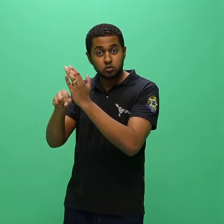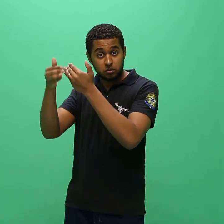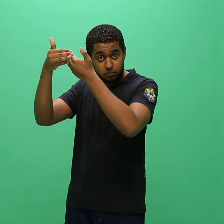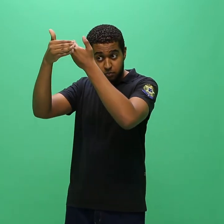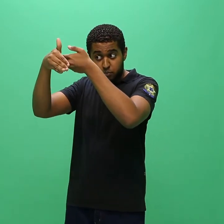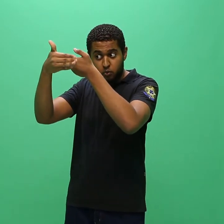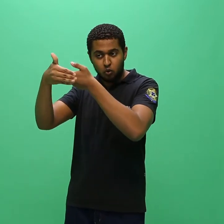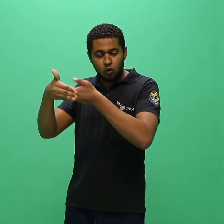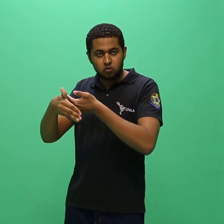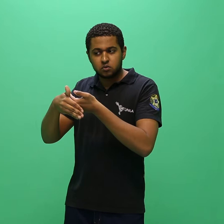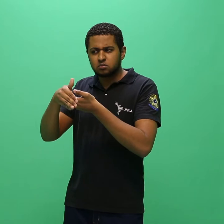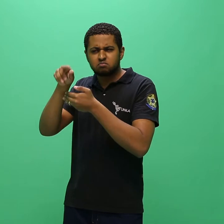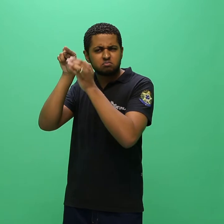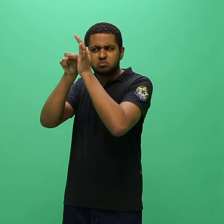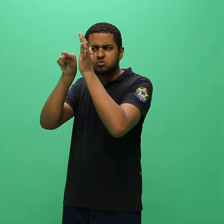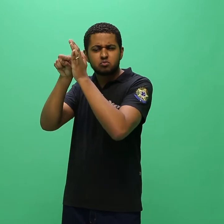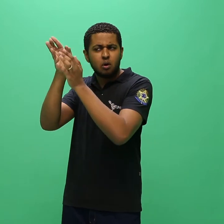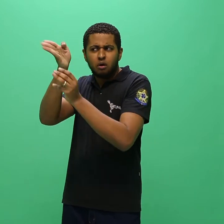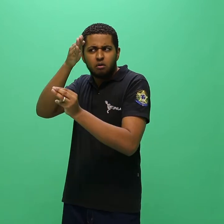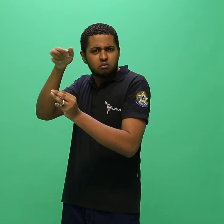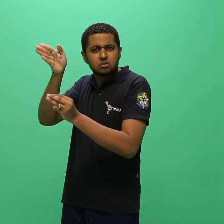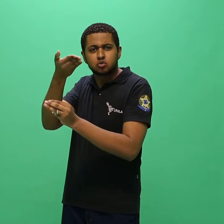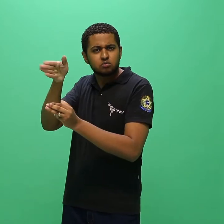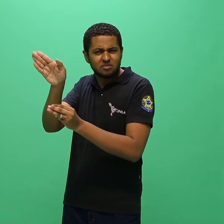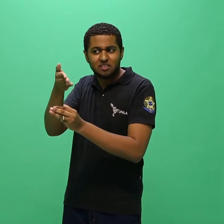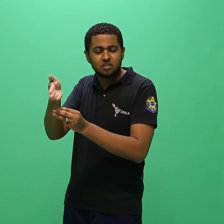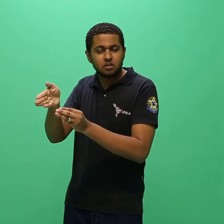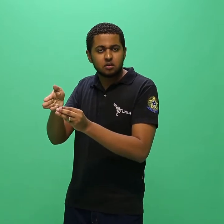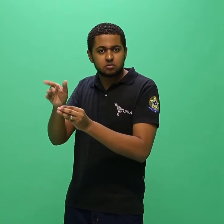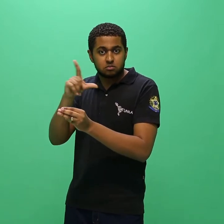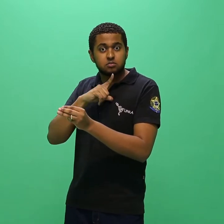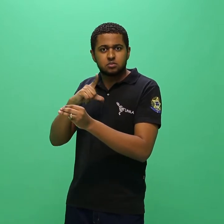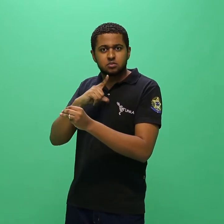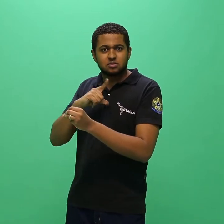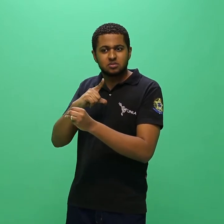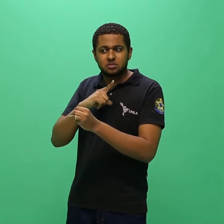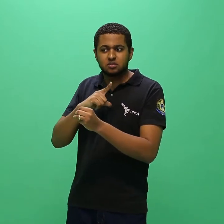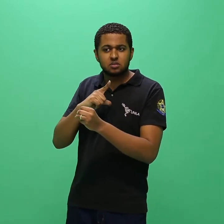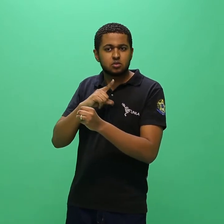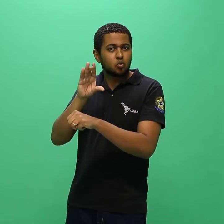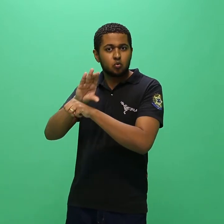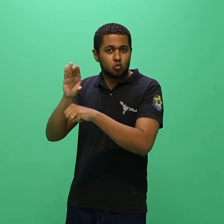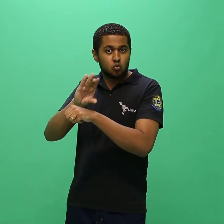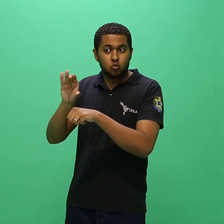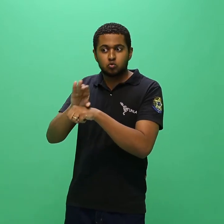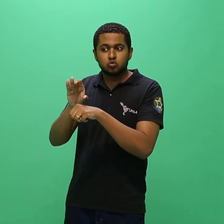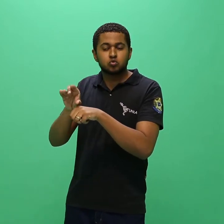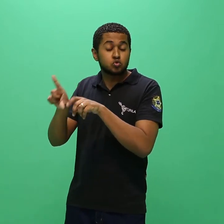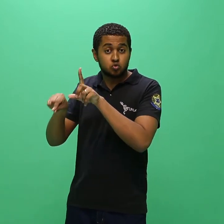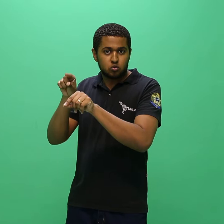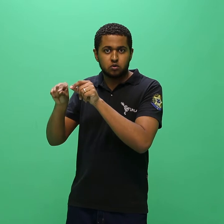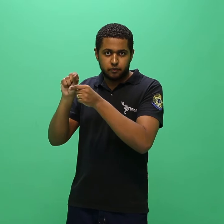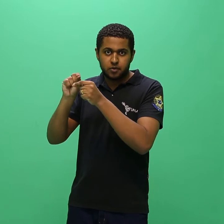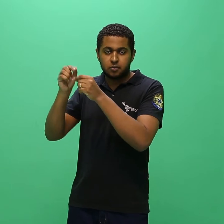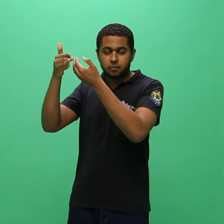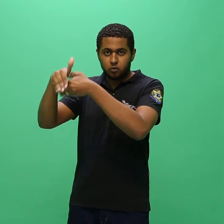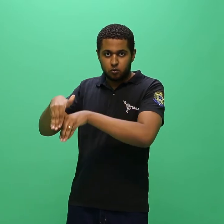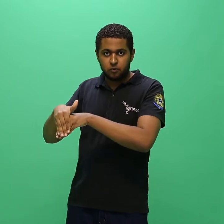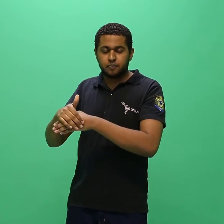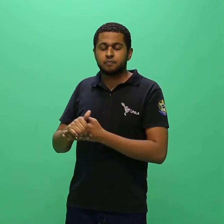públicas para os cursos que optaram terão sua pontuação atribuída a todos os candidatos que